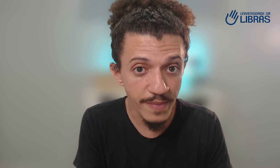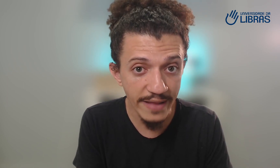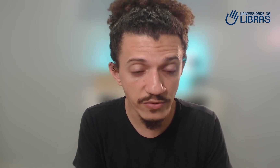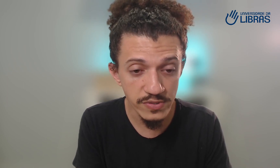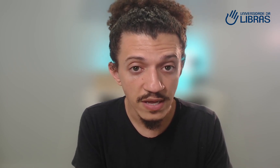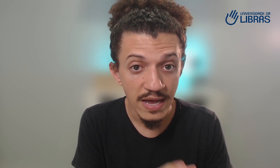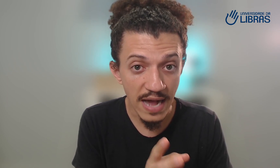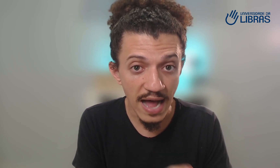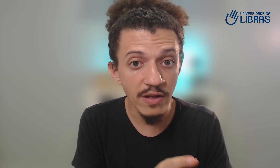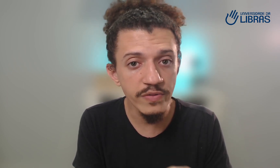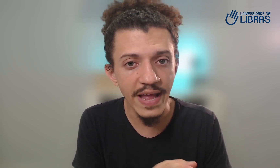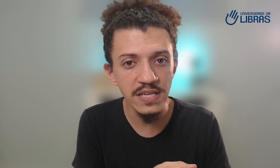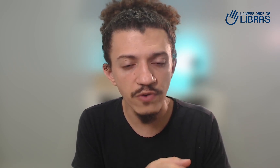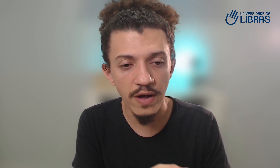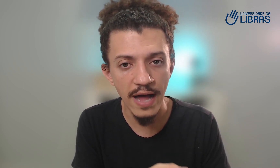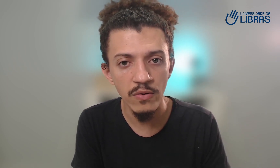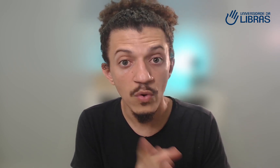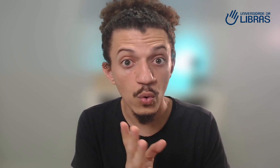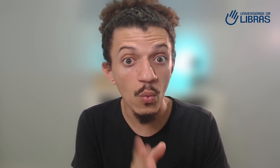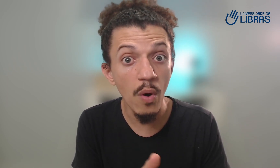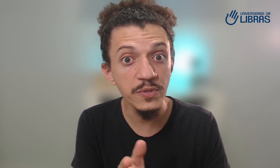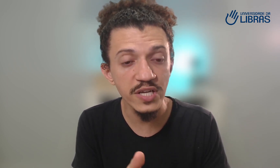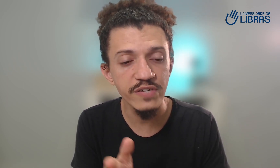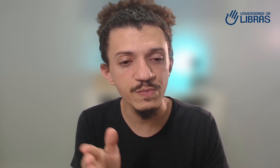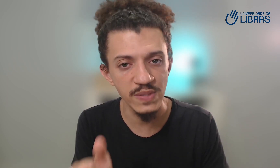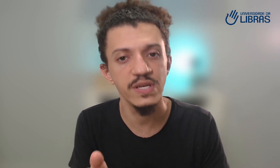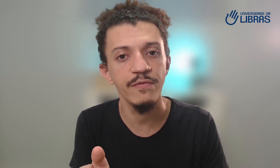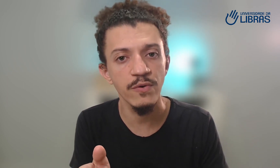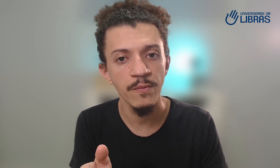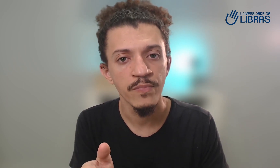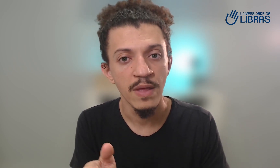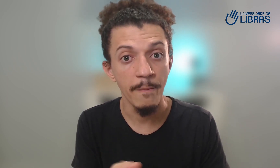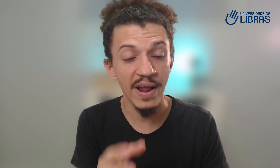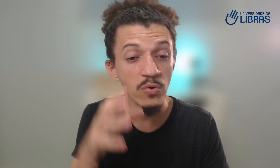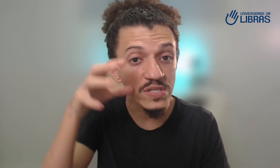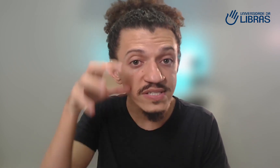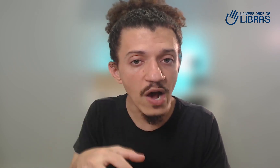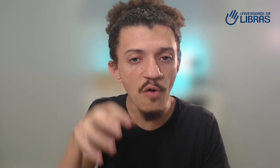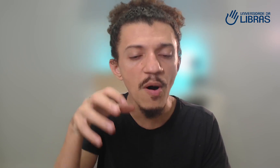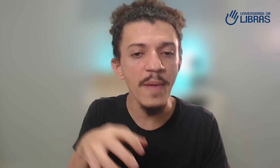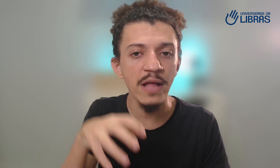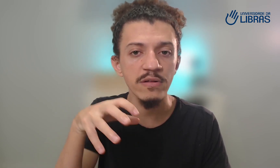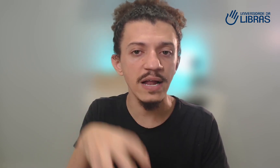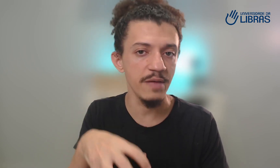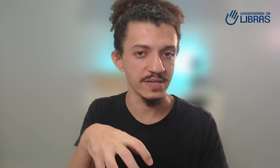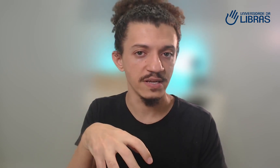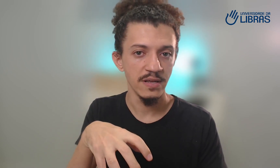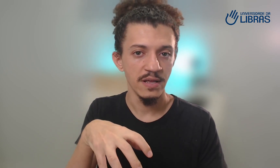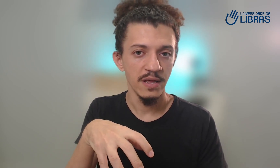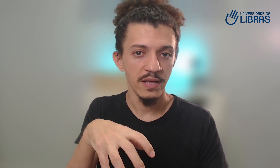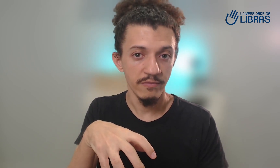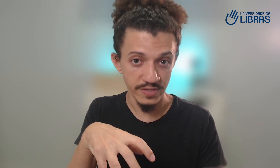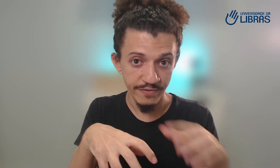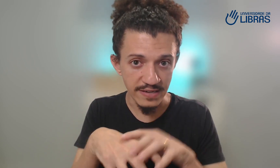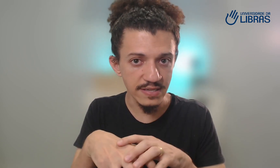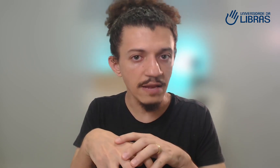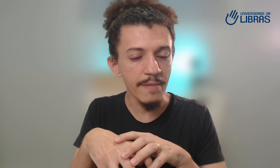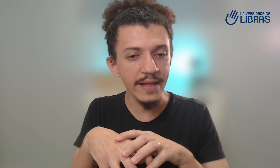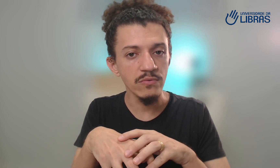métodos, cada um deles focado com um objetivo específico para o seu momento na Libras. Você faz aquele método,